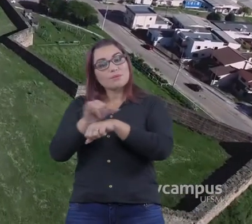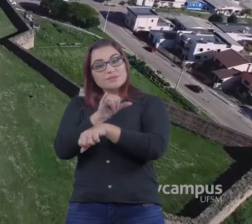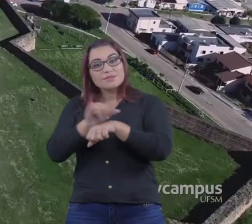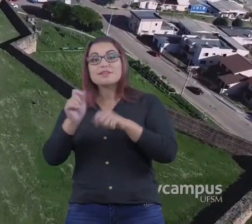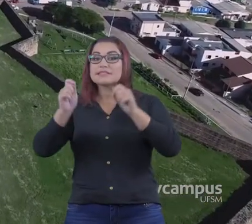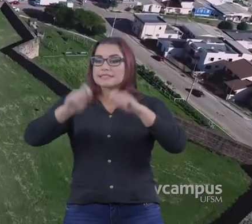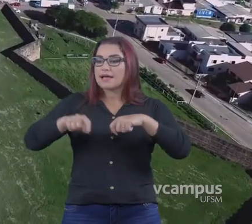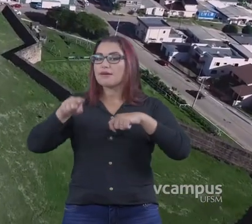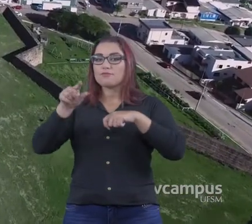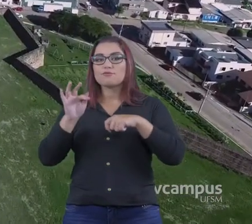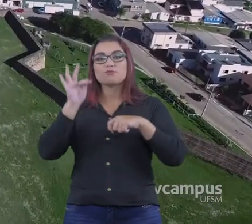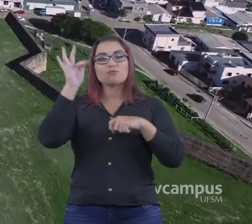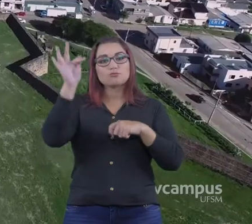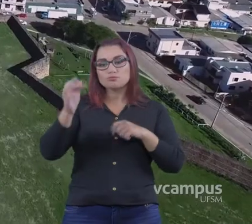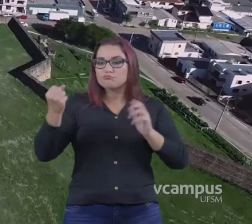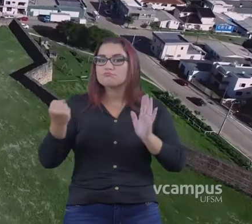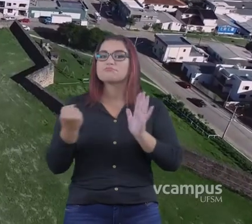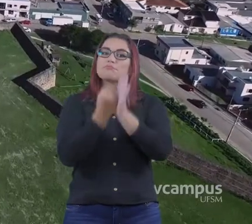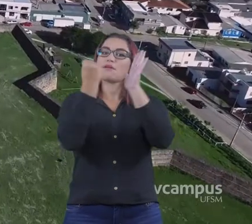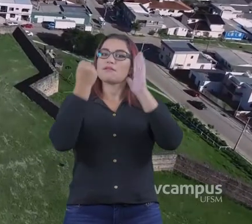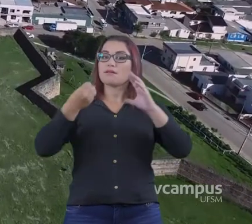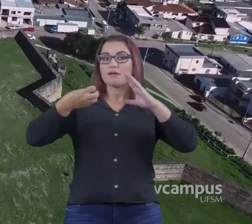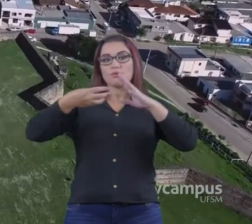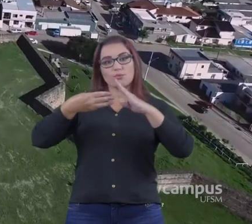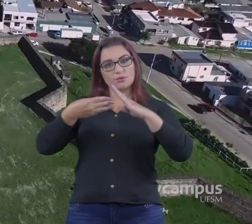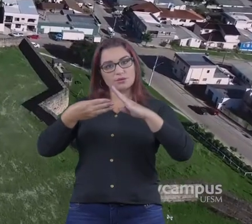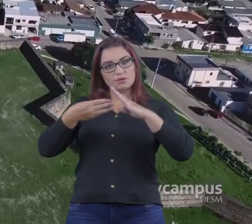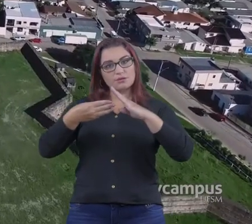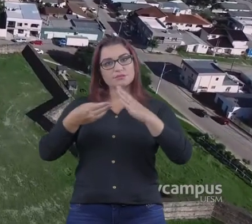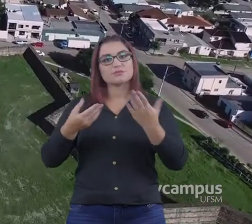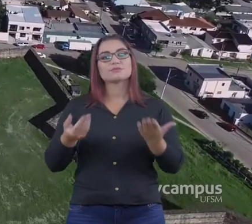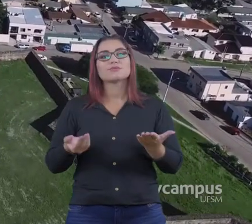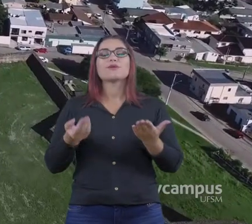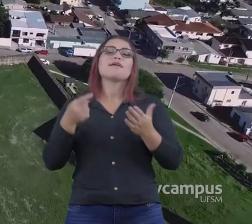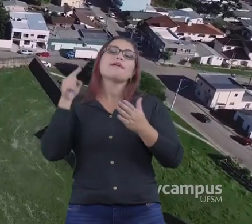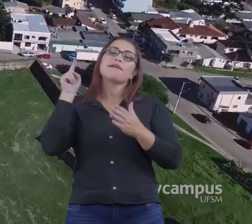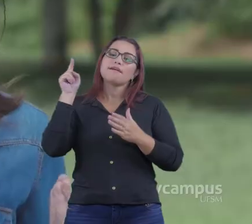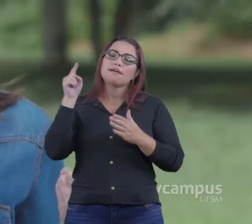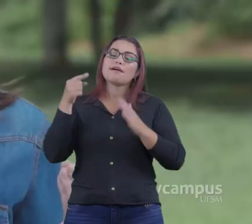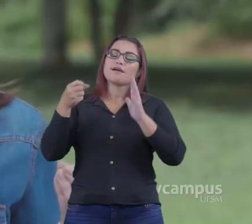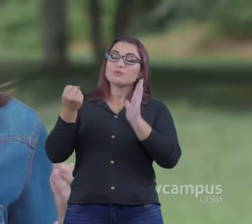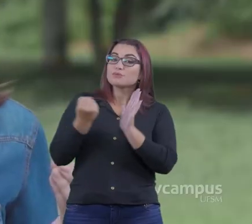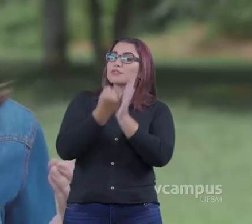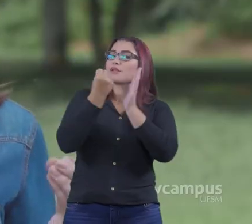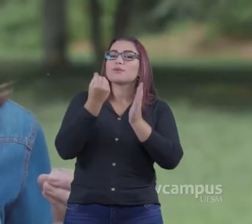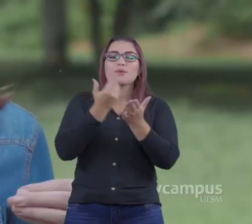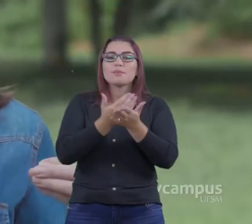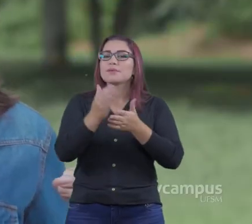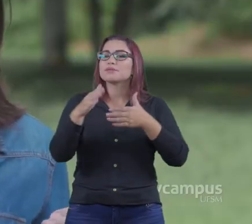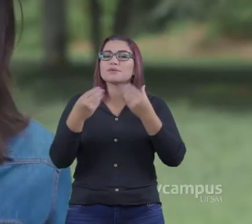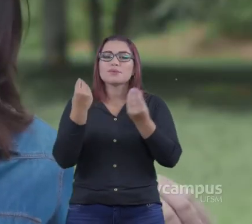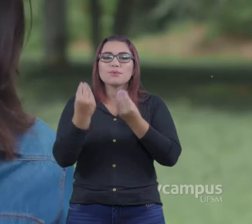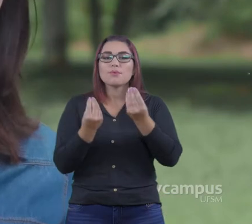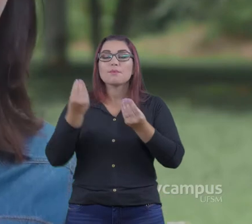certificação dada pela Unesco E surge na Europa como um selo para